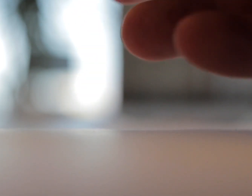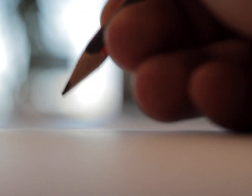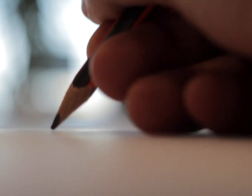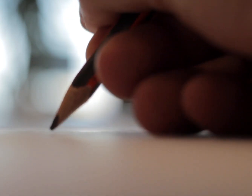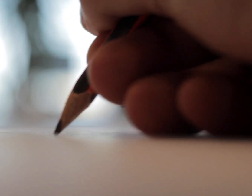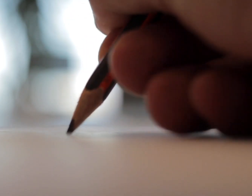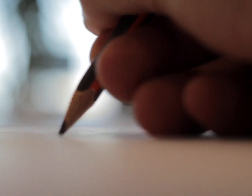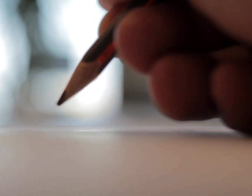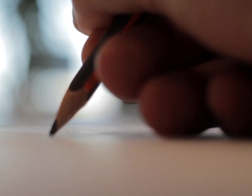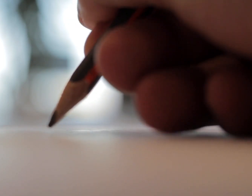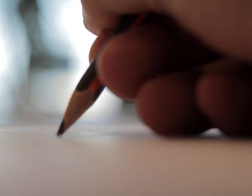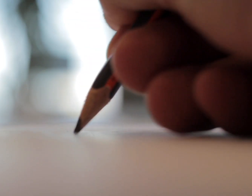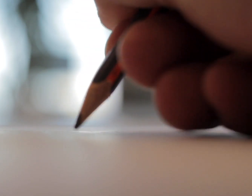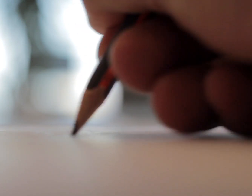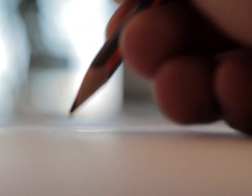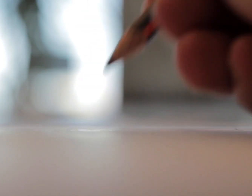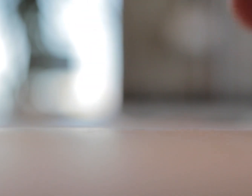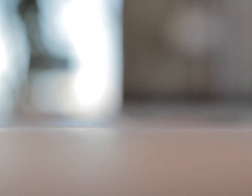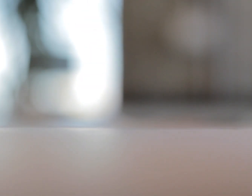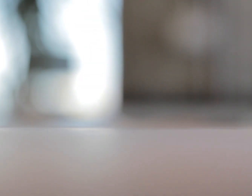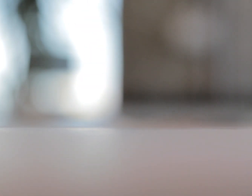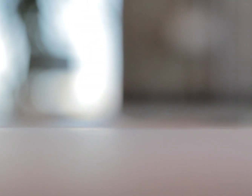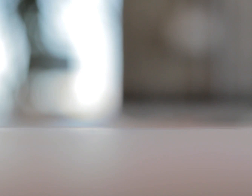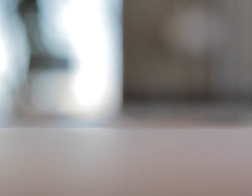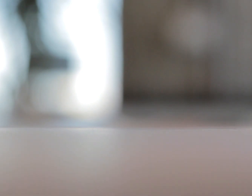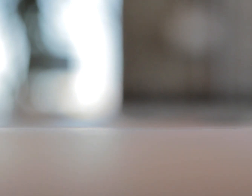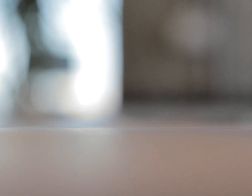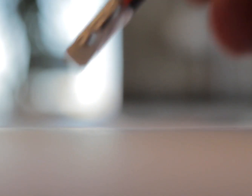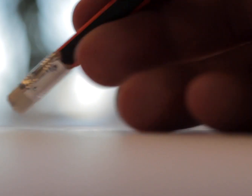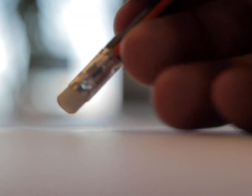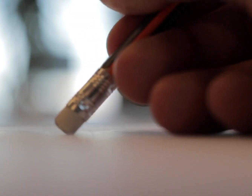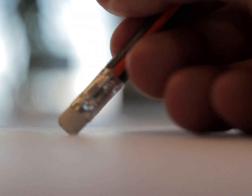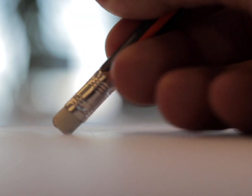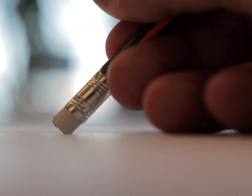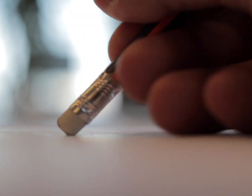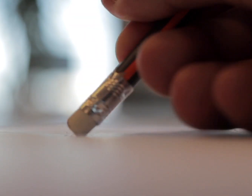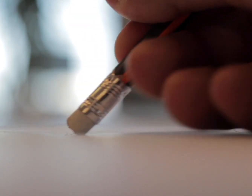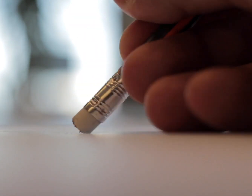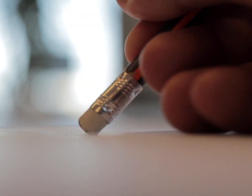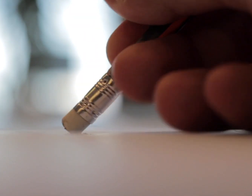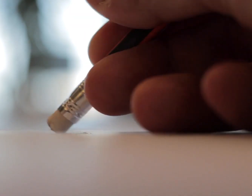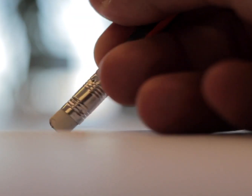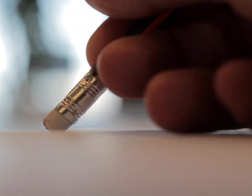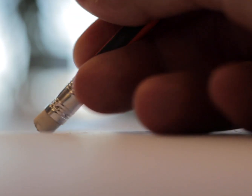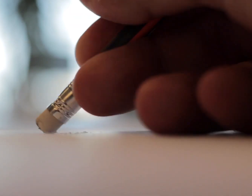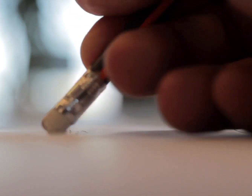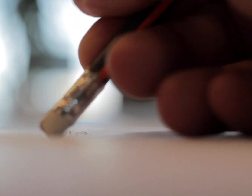ko yung anak ko na siya ang taga-lista sa maliit na papel ng mga grocery list namin. Whenever